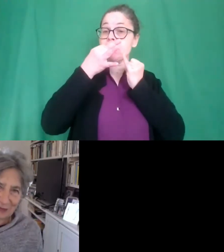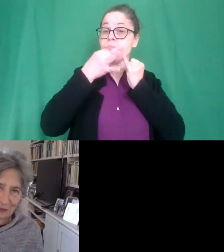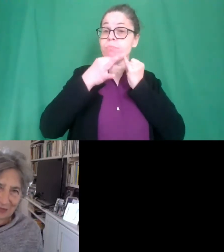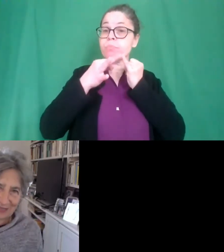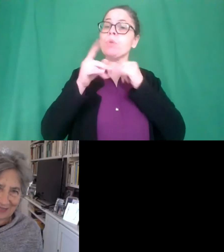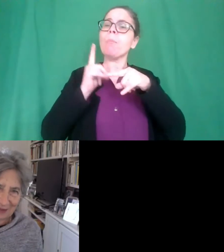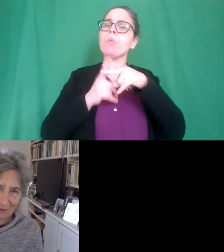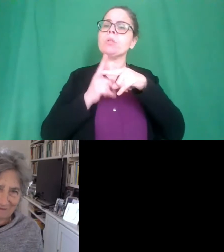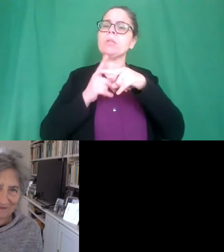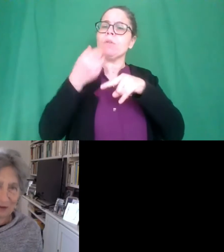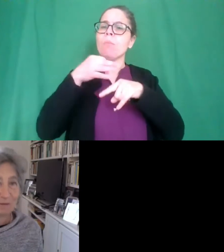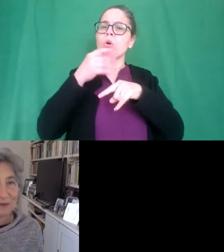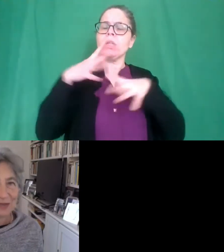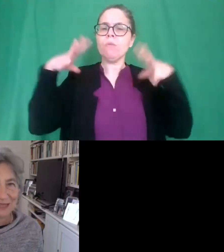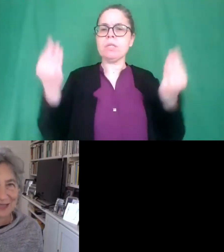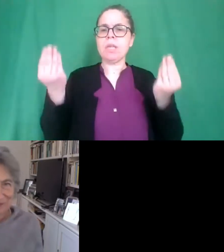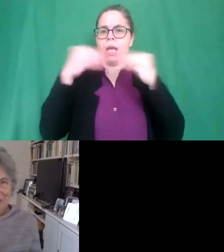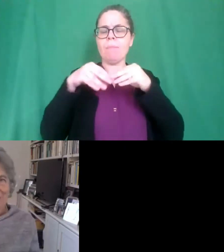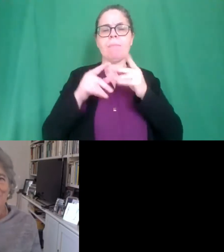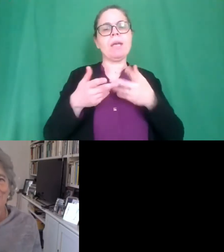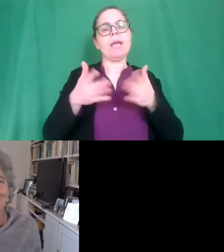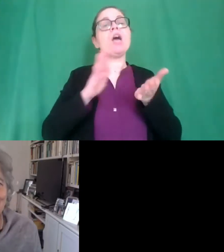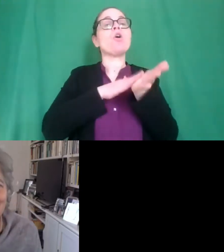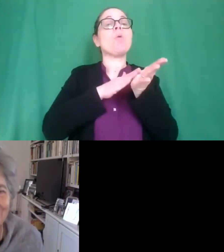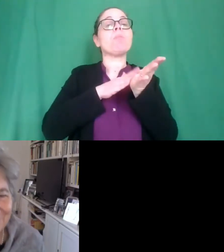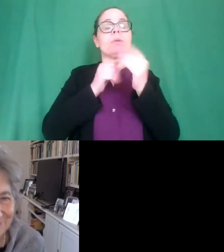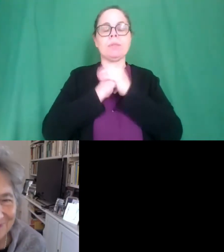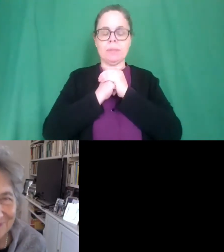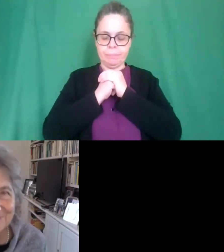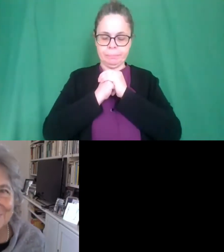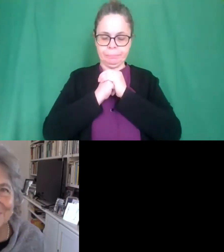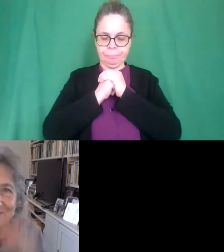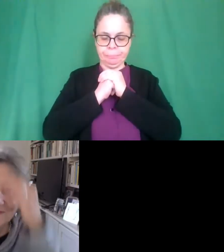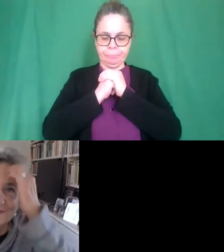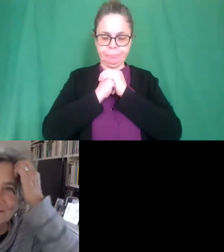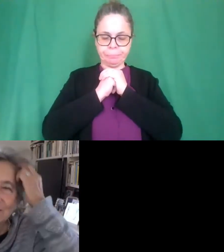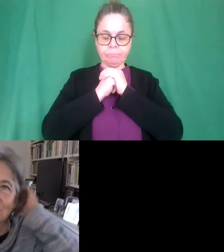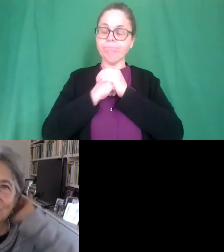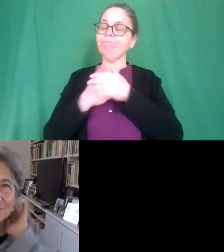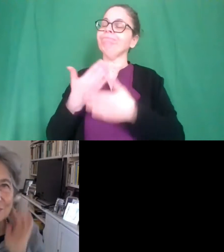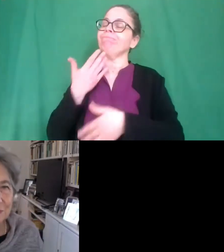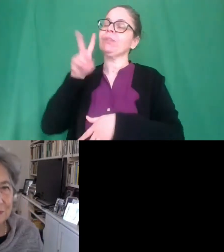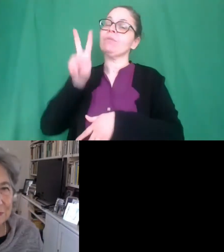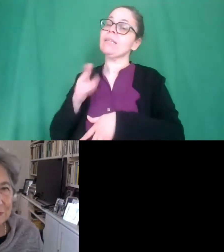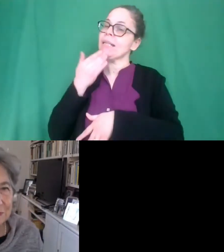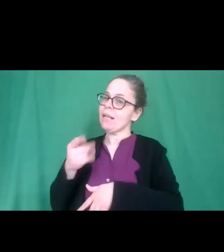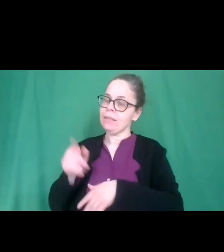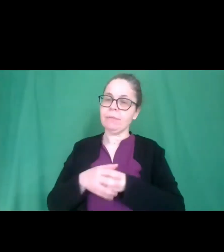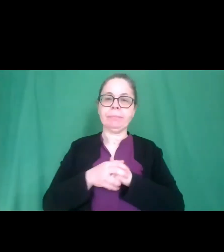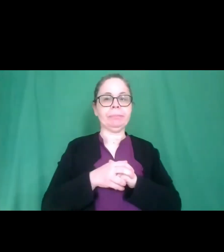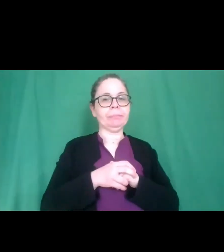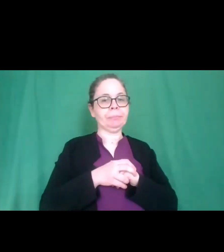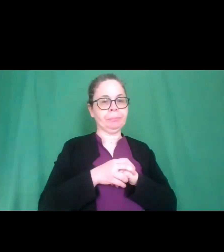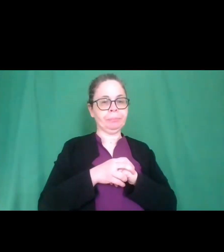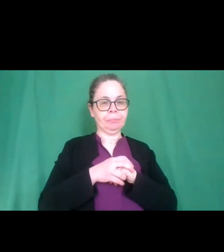di essere tutti insieme. Complimenti davvero. Grazie, grazie Virginia. Allora, prima di